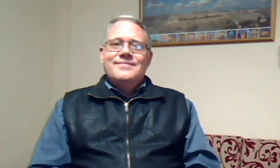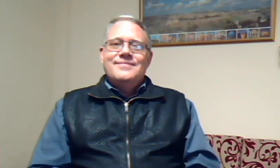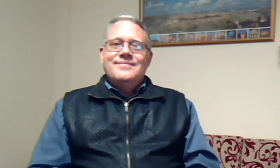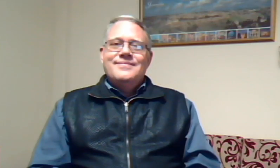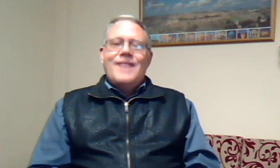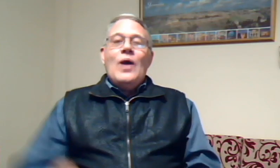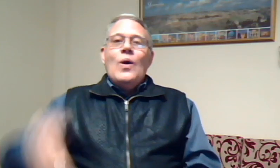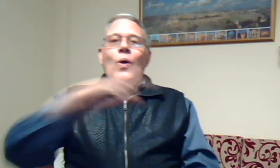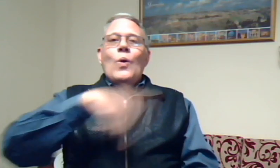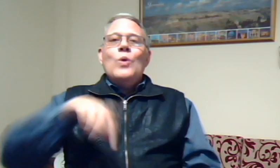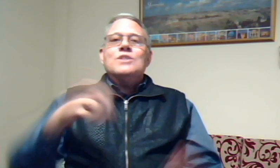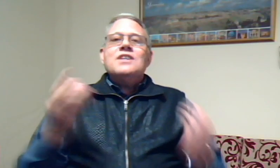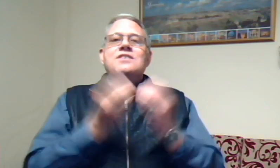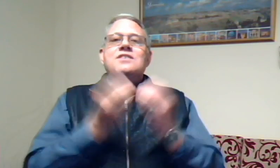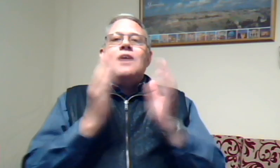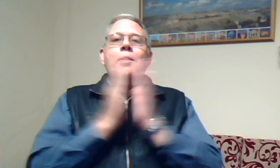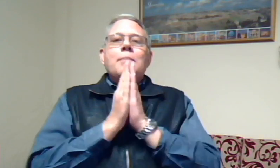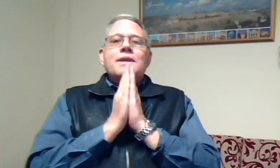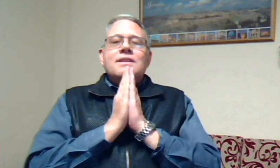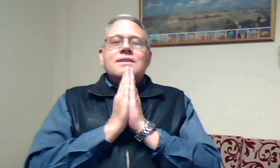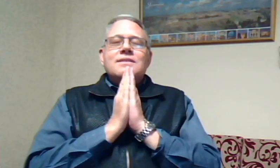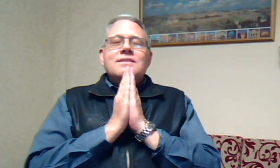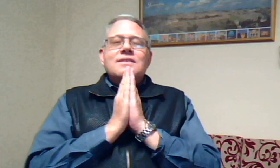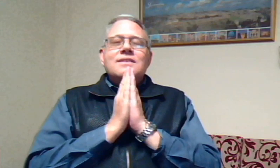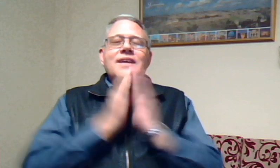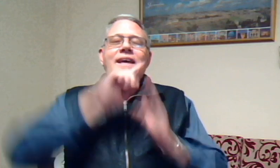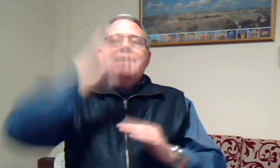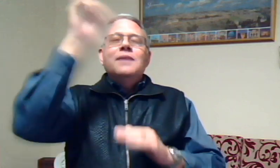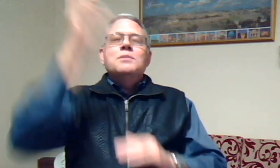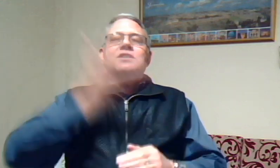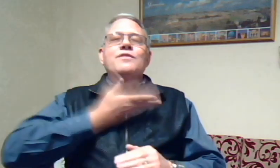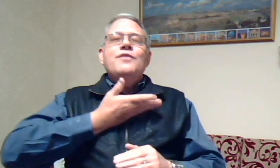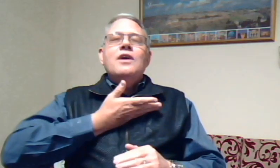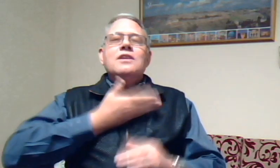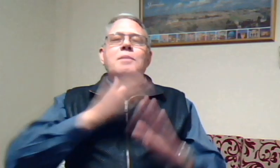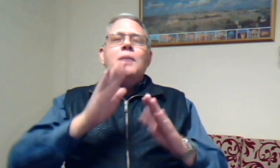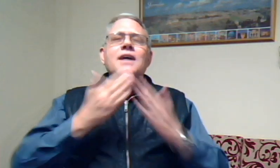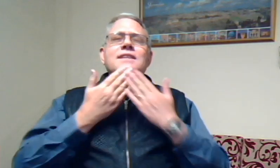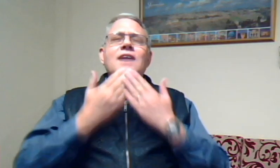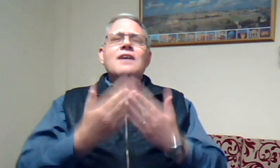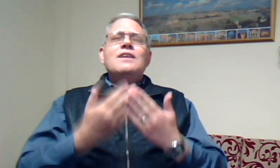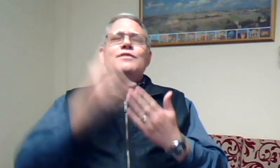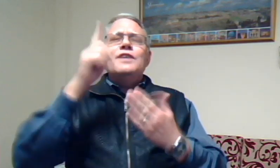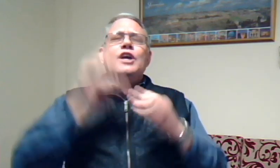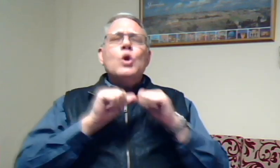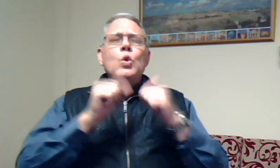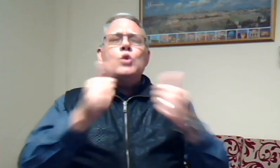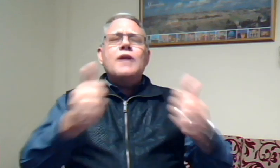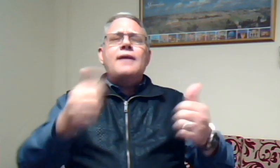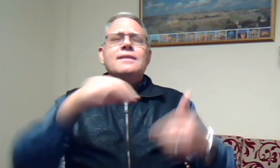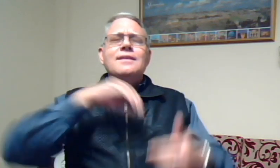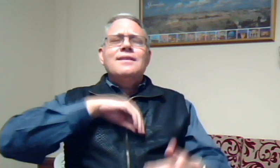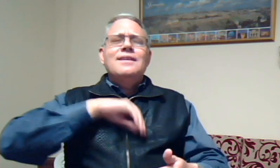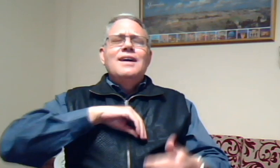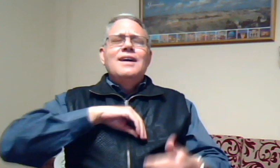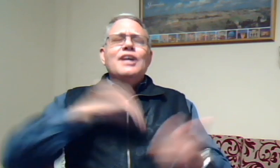ons kan saam bid jemelse vader baie dankie vir die goedheid die